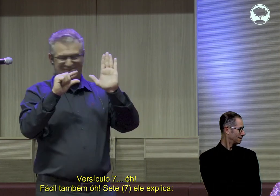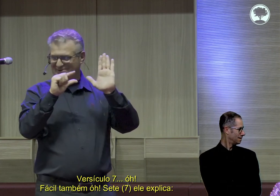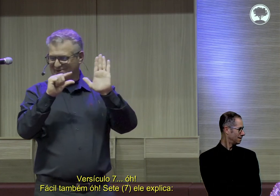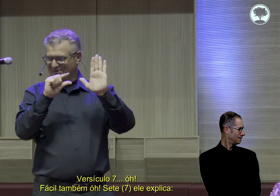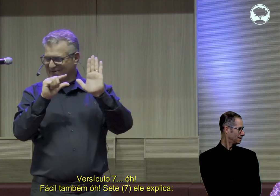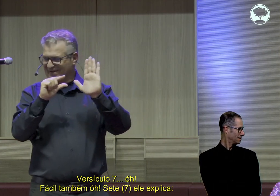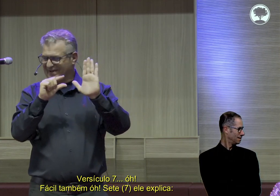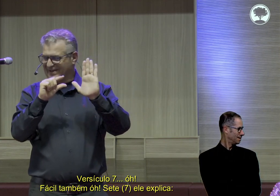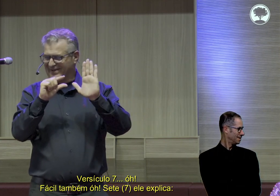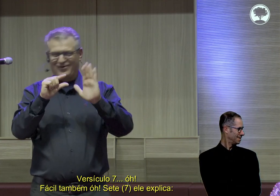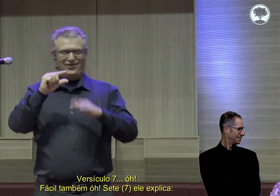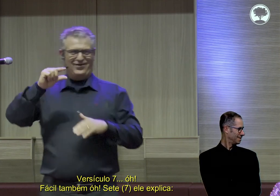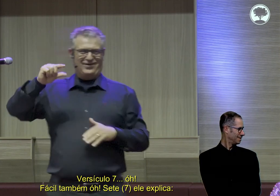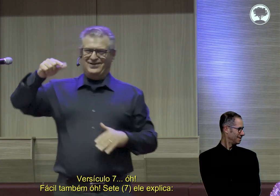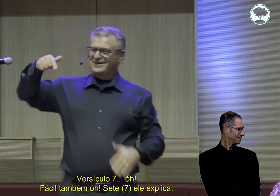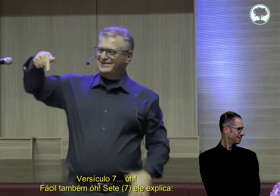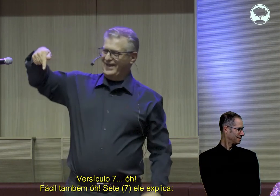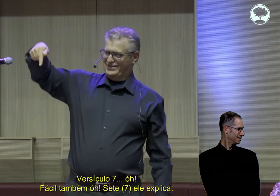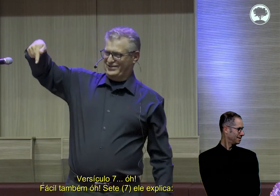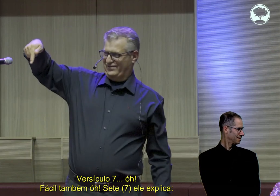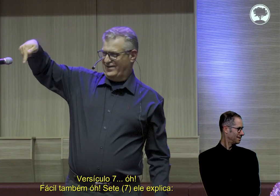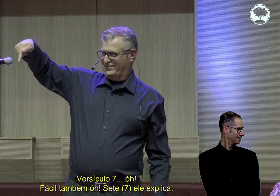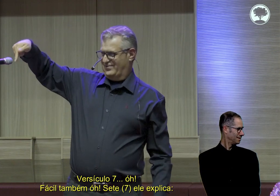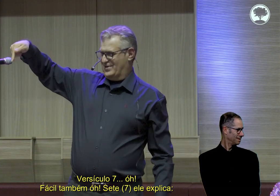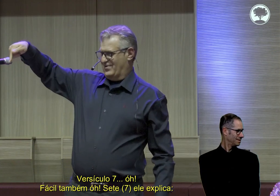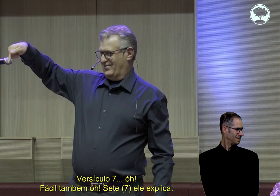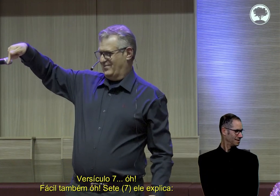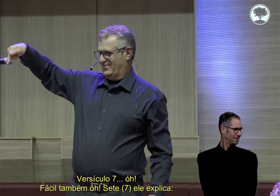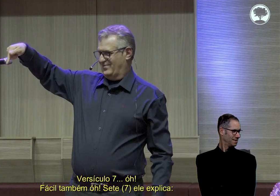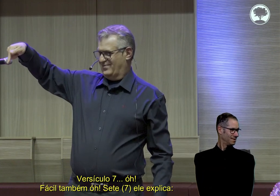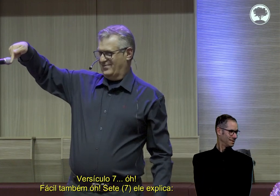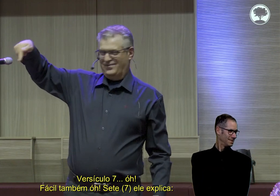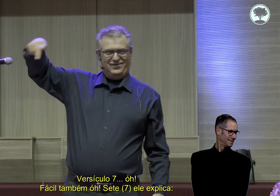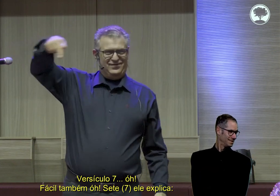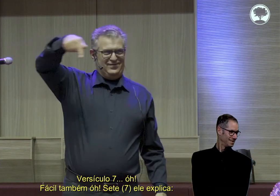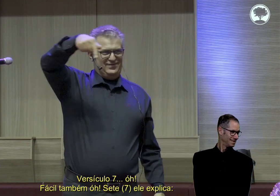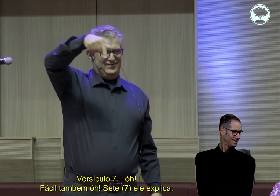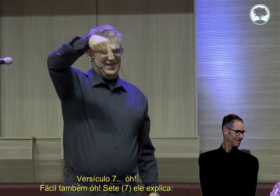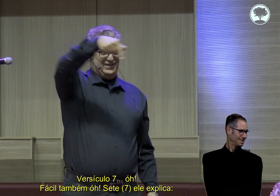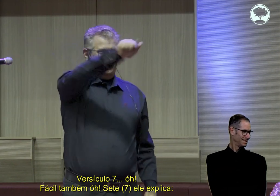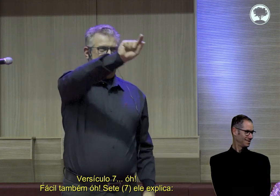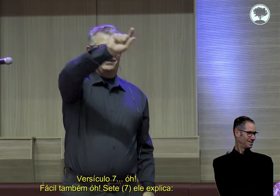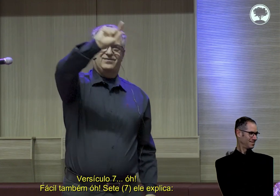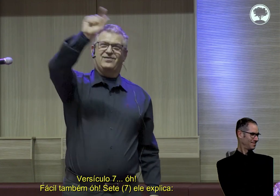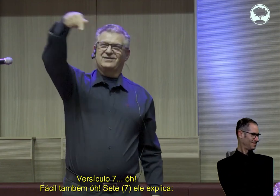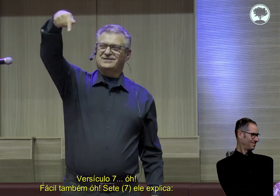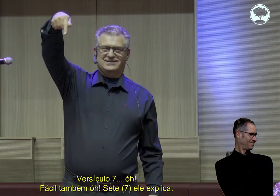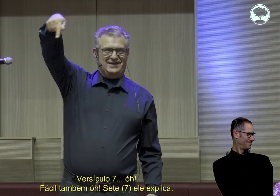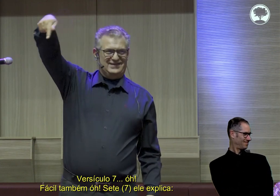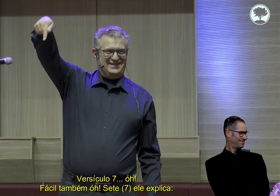Versículo 7. Fácil também. 7.